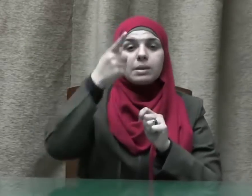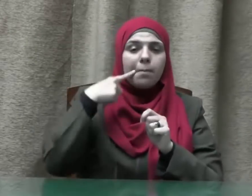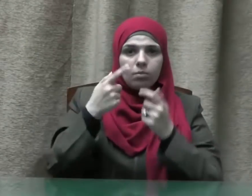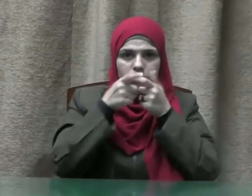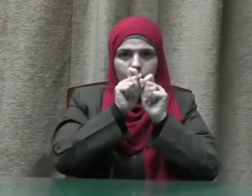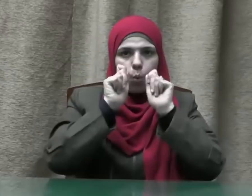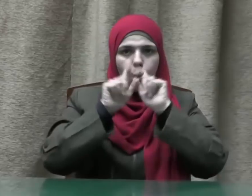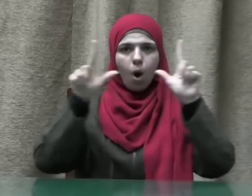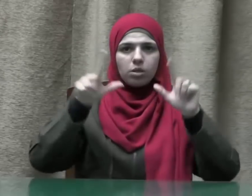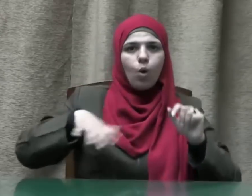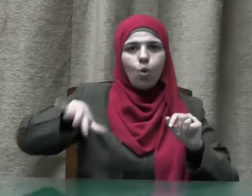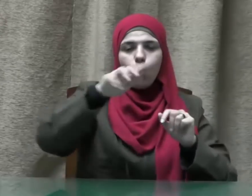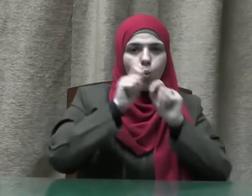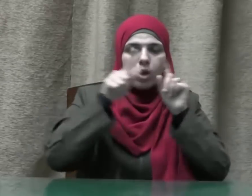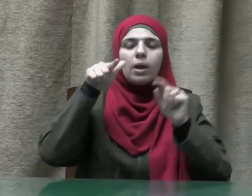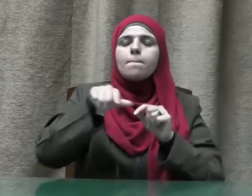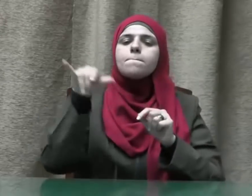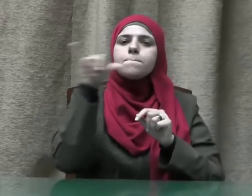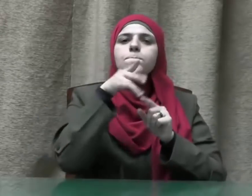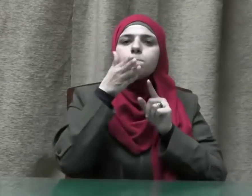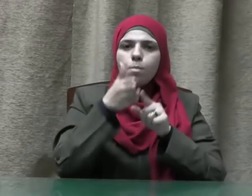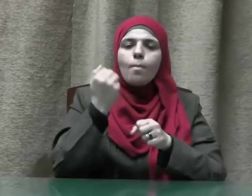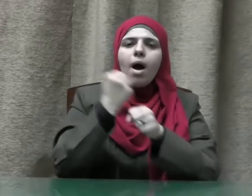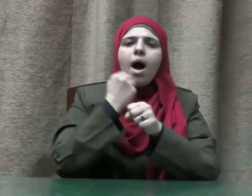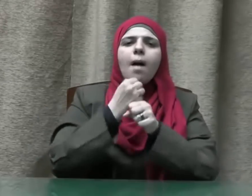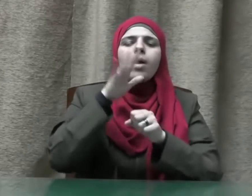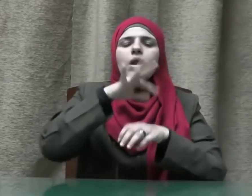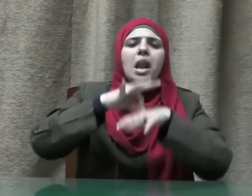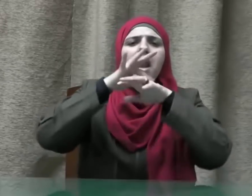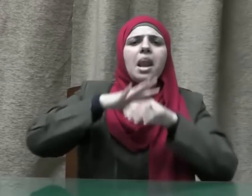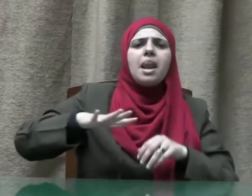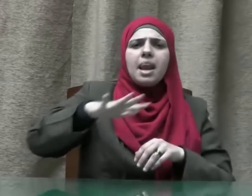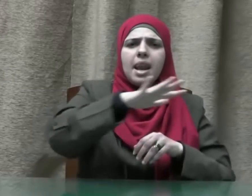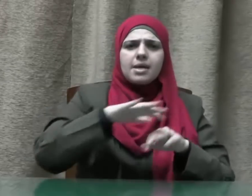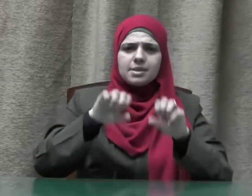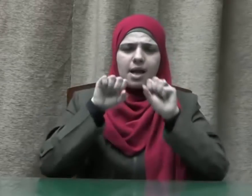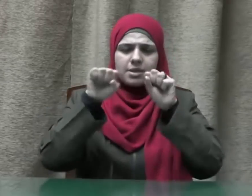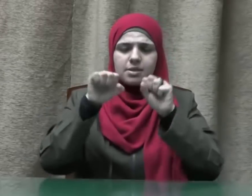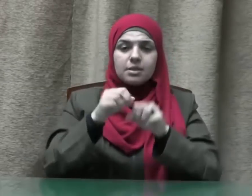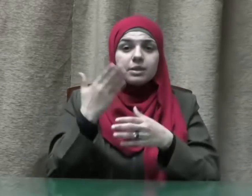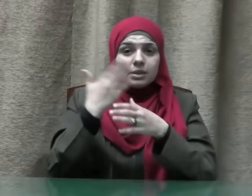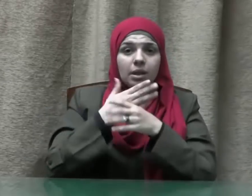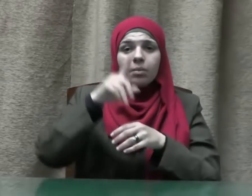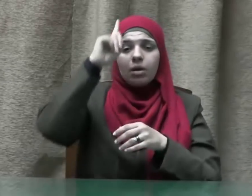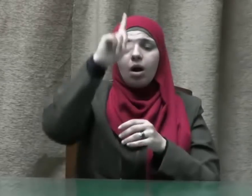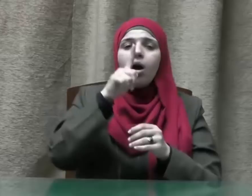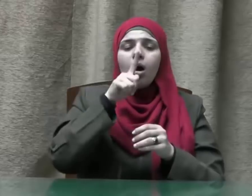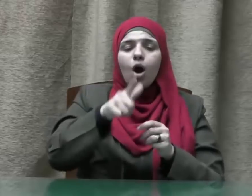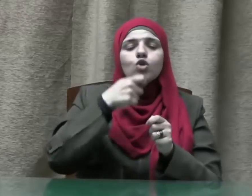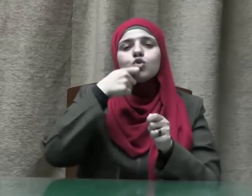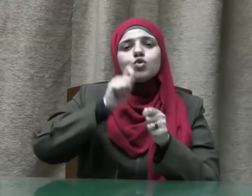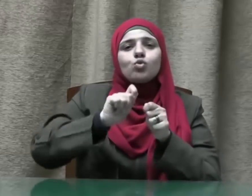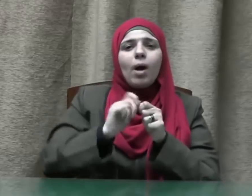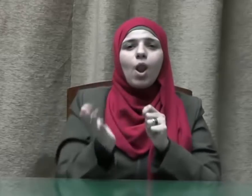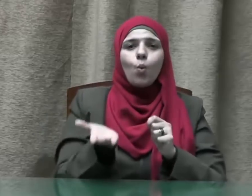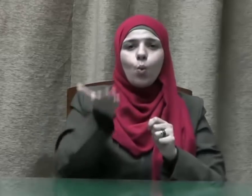أن ذلك سمةٌ من سمات البشر حيث يقول سبحانه وَمَا